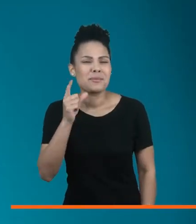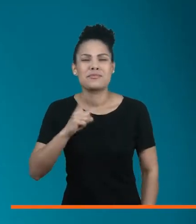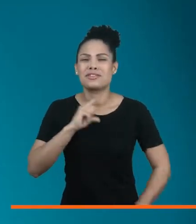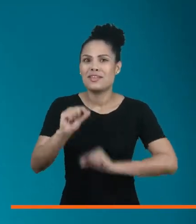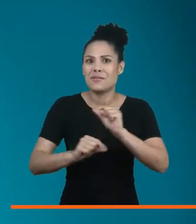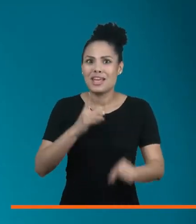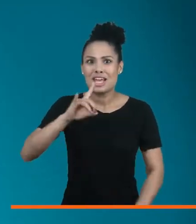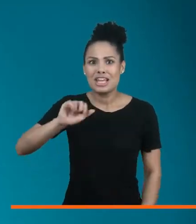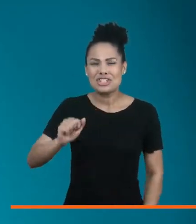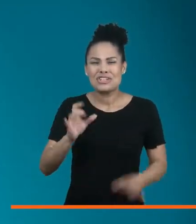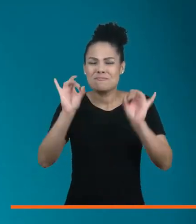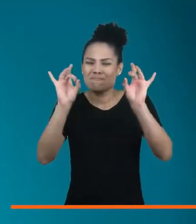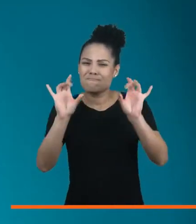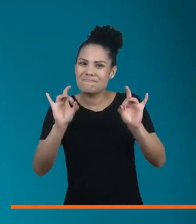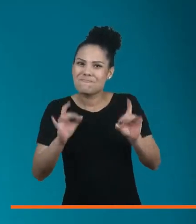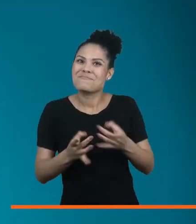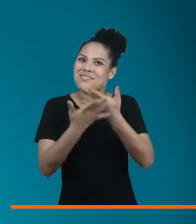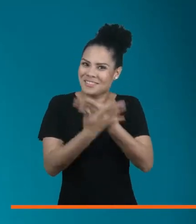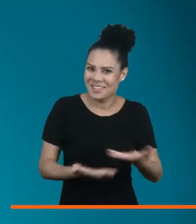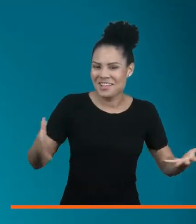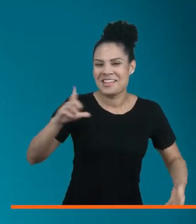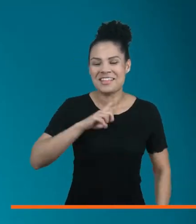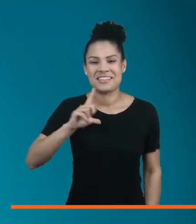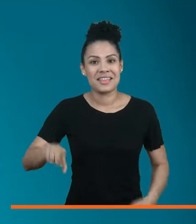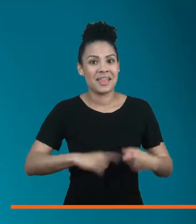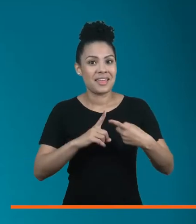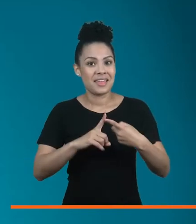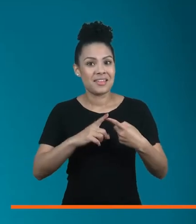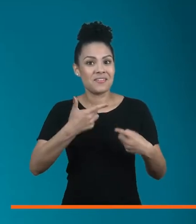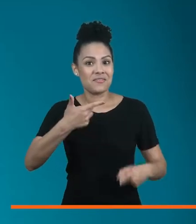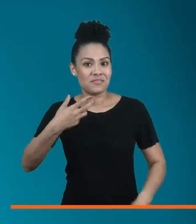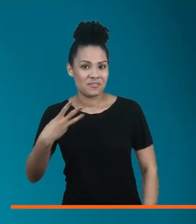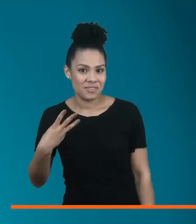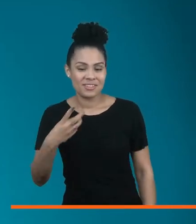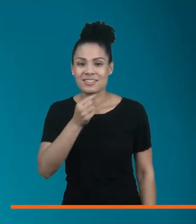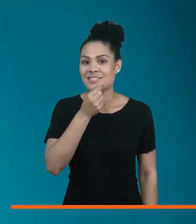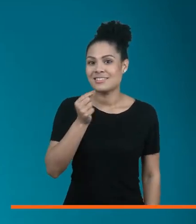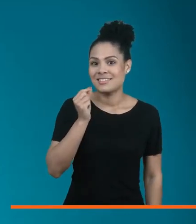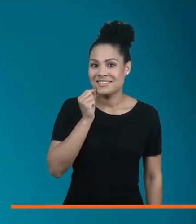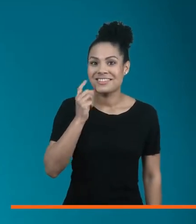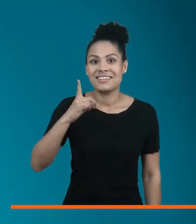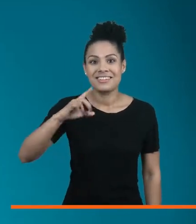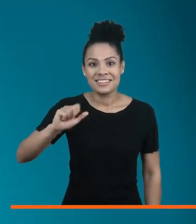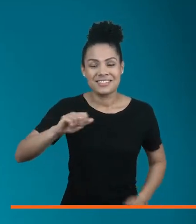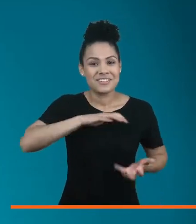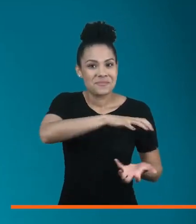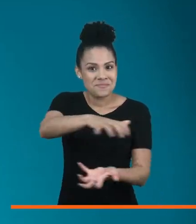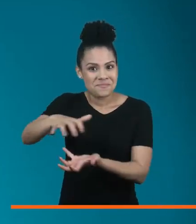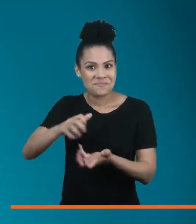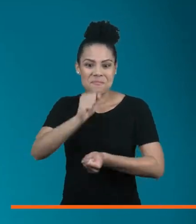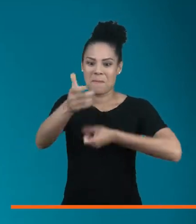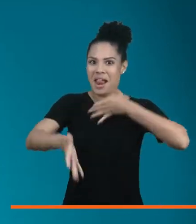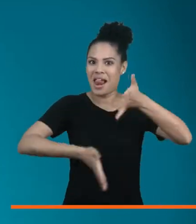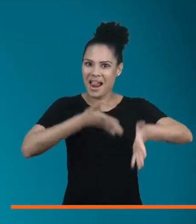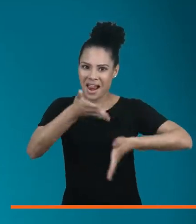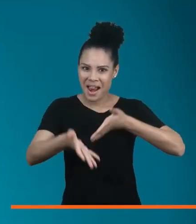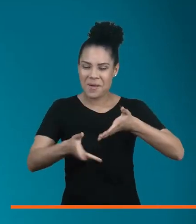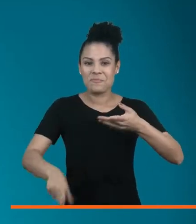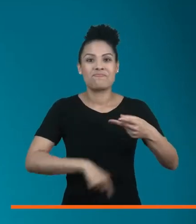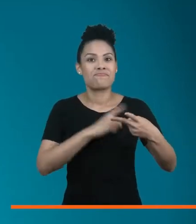explicação. É em setembro que celebramos datas muito especiais, tais como o dia 23 de setembro, que é o Dia Internacional